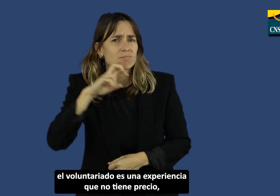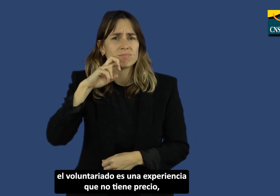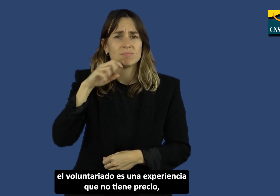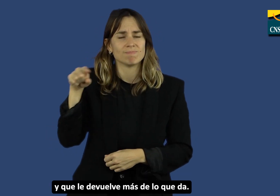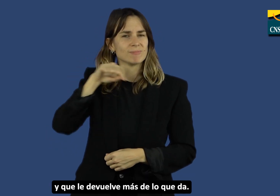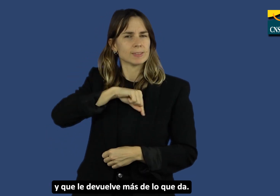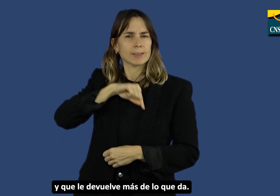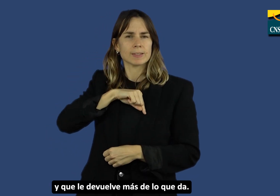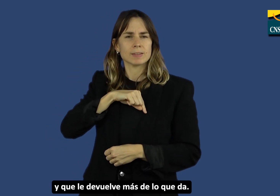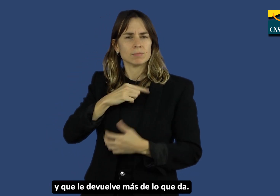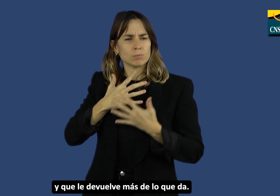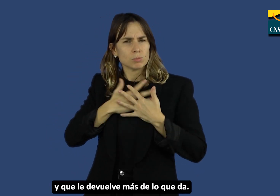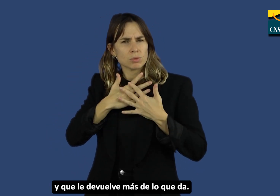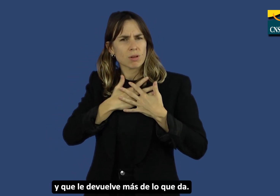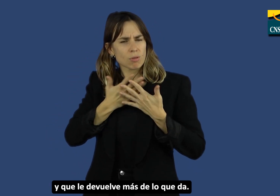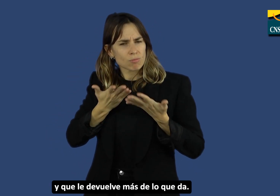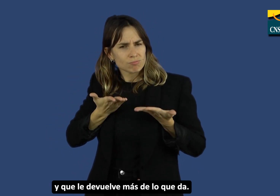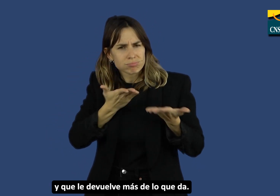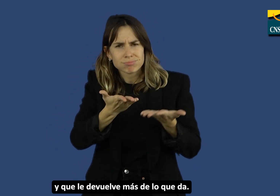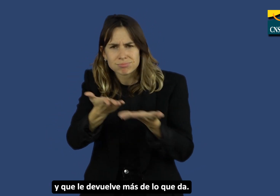y que le devuelve más de lo que da.